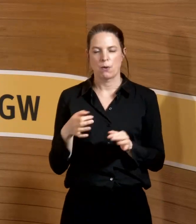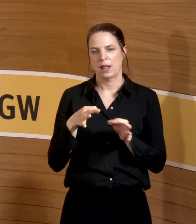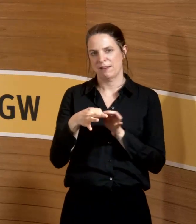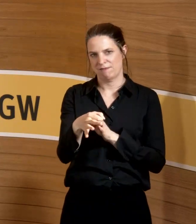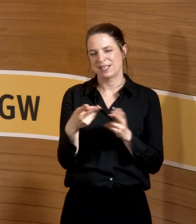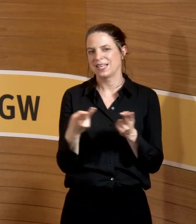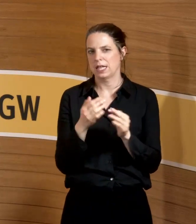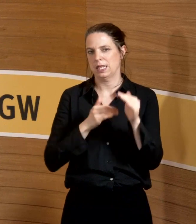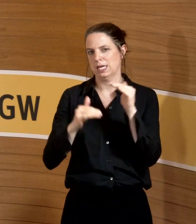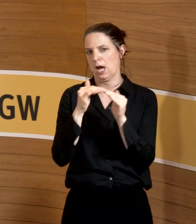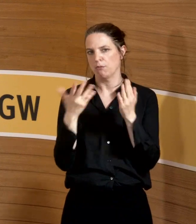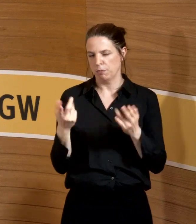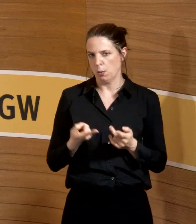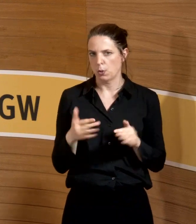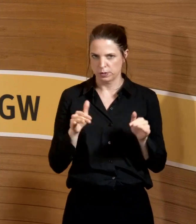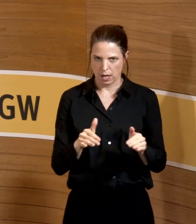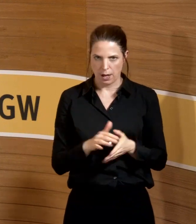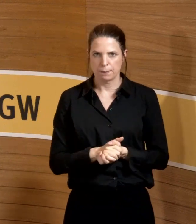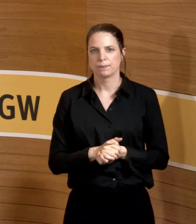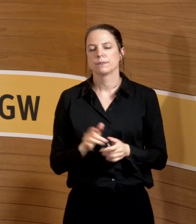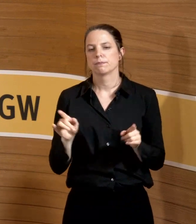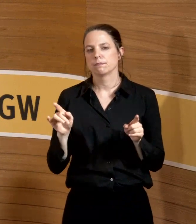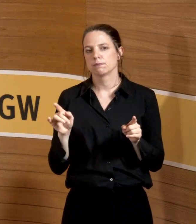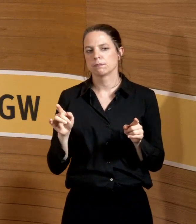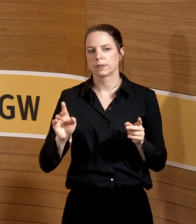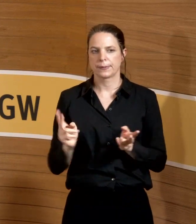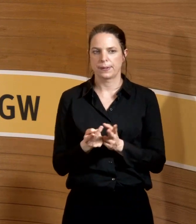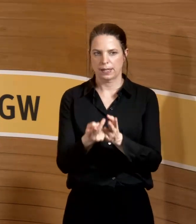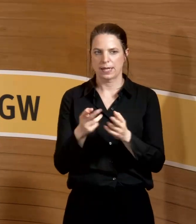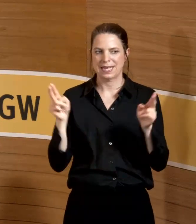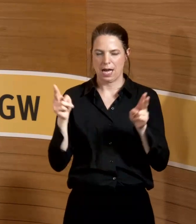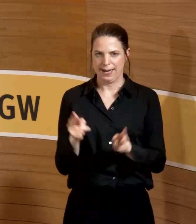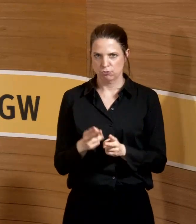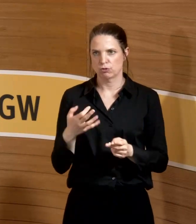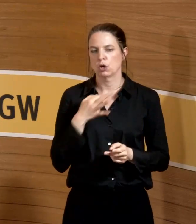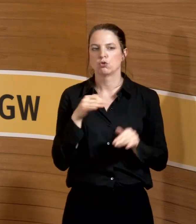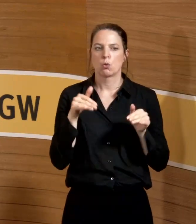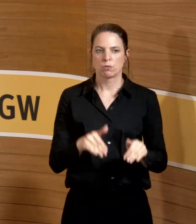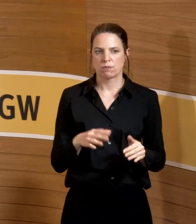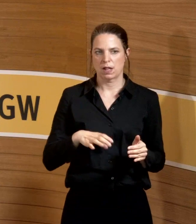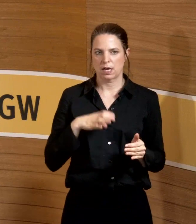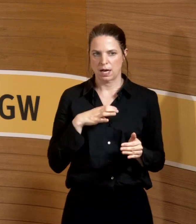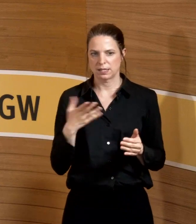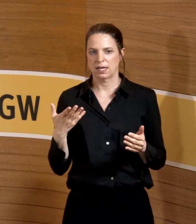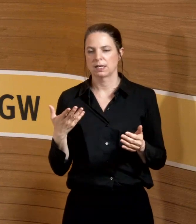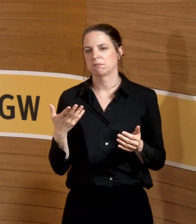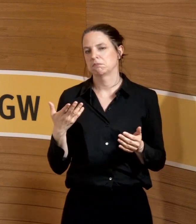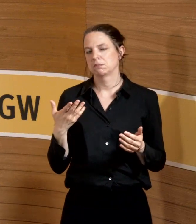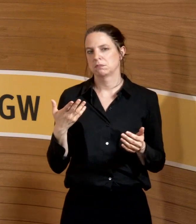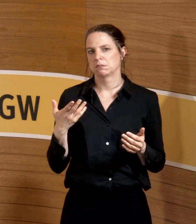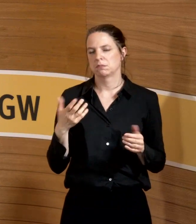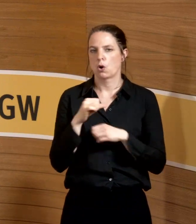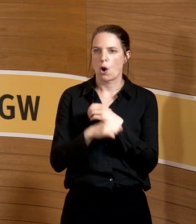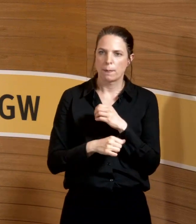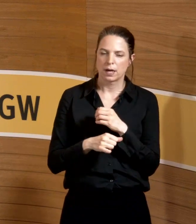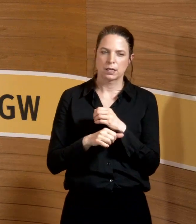aufgebaut ist, der die gleichen weiter bestehenden Einschränkungen, Notfallcharakter, lange Operationen in